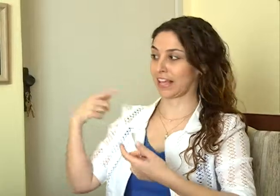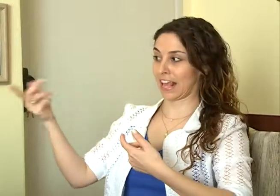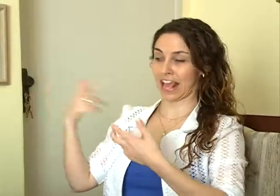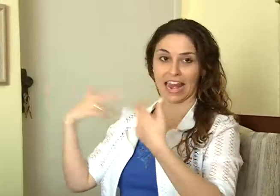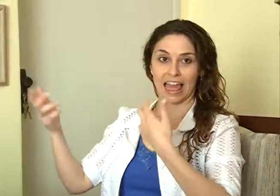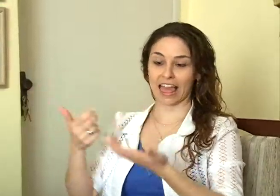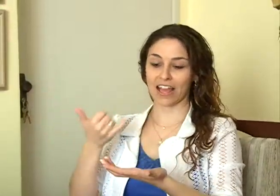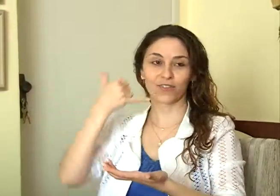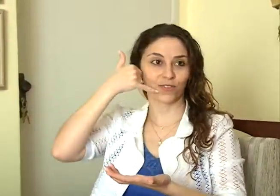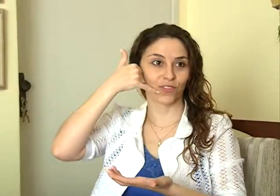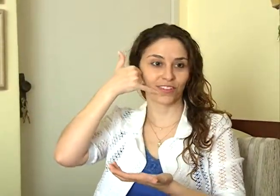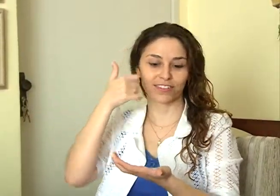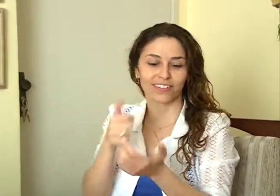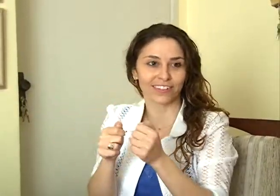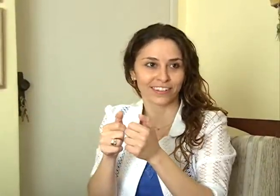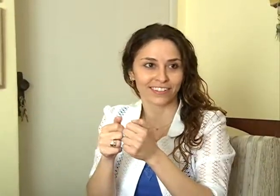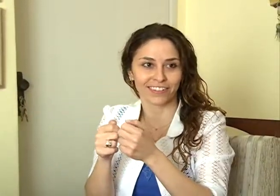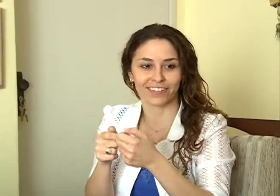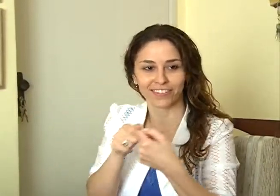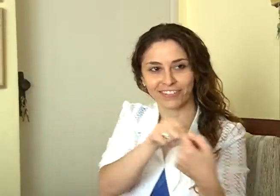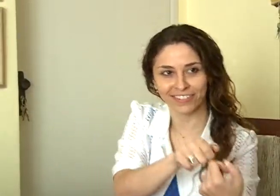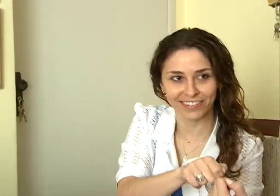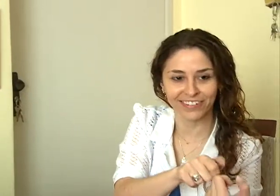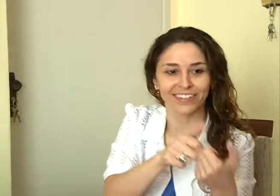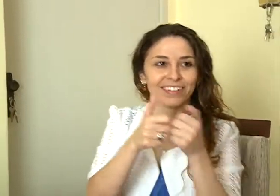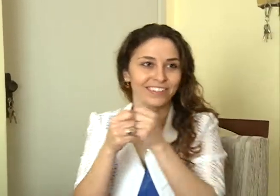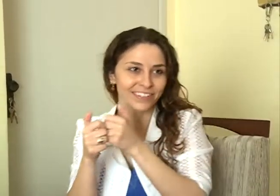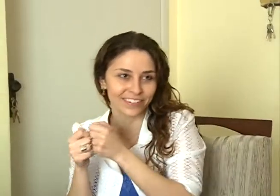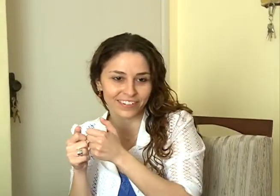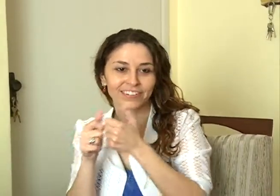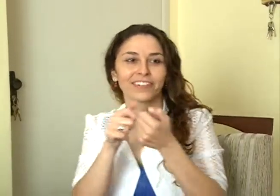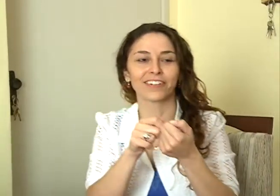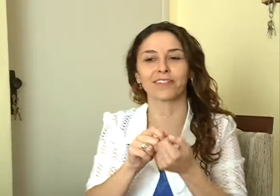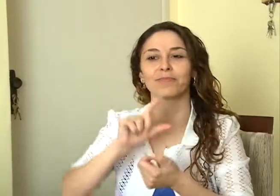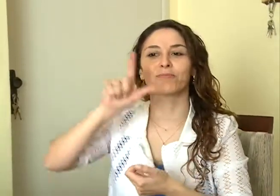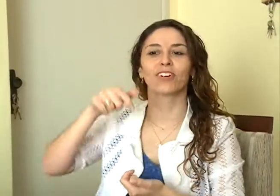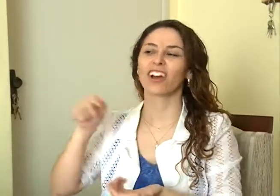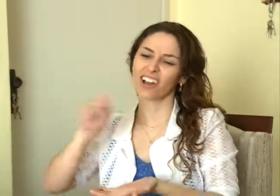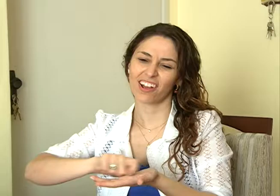No começo eram mensagens no celular. Mostrava o celular, ele lia, respondia.